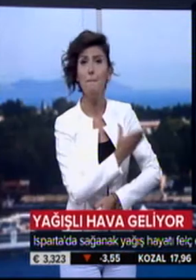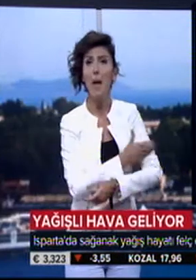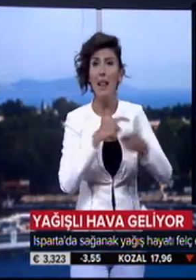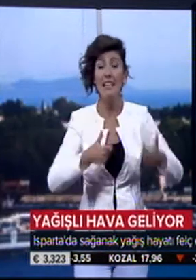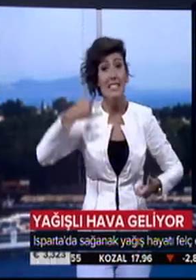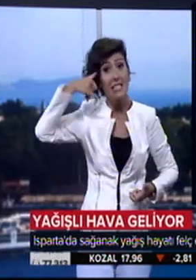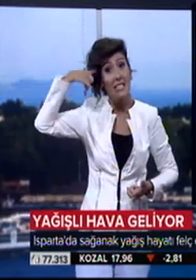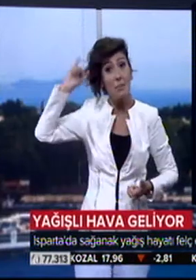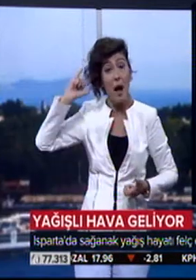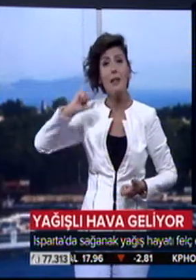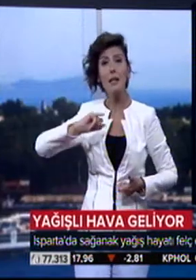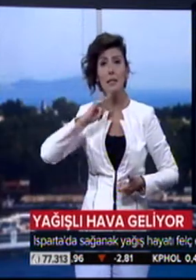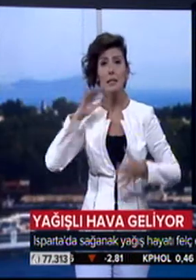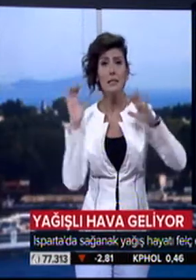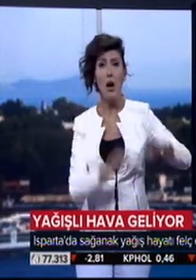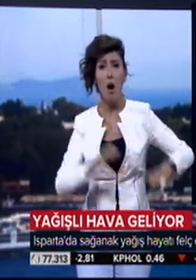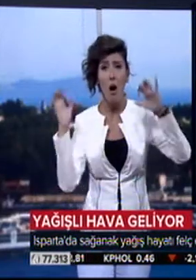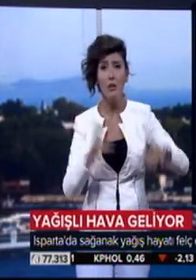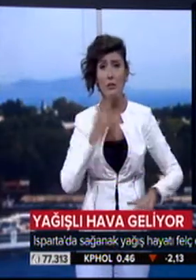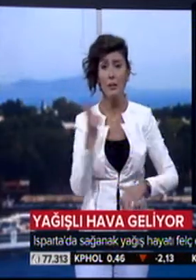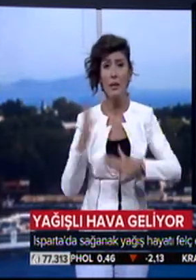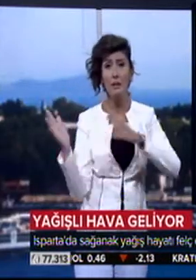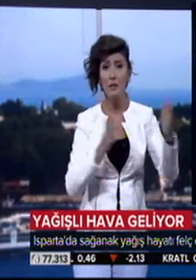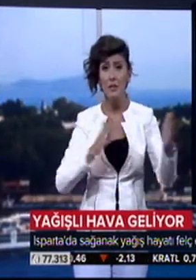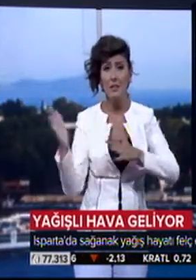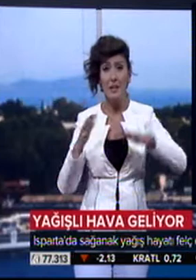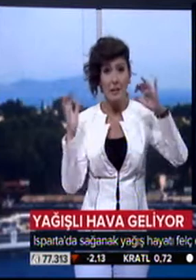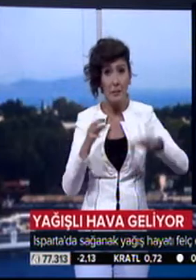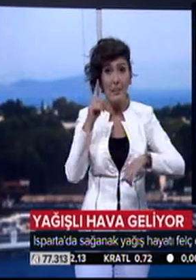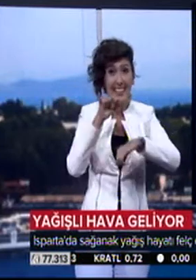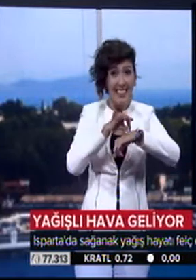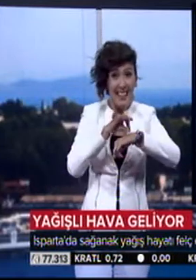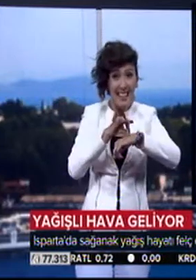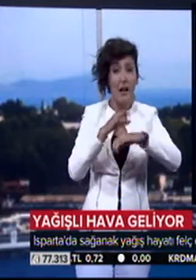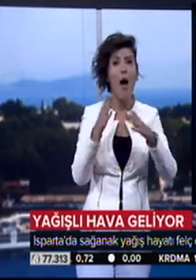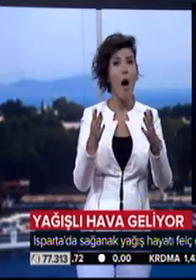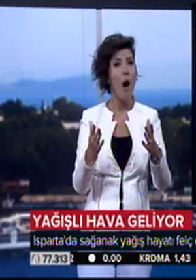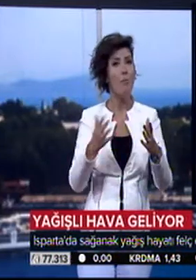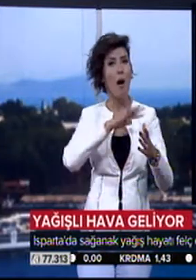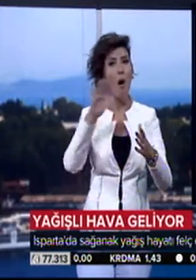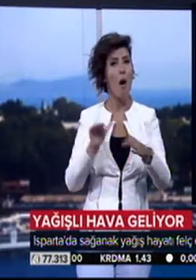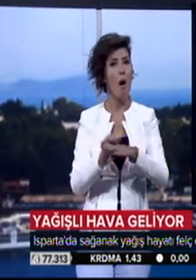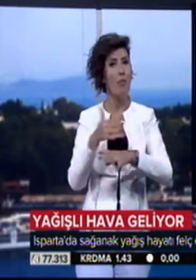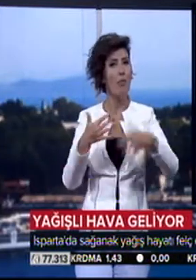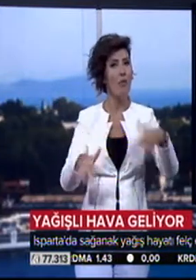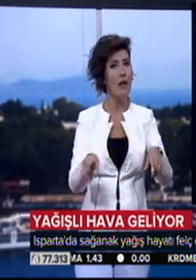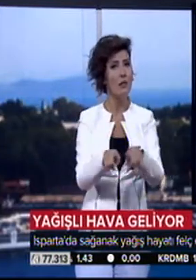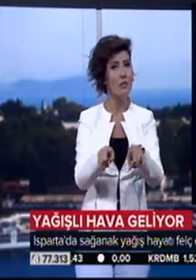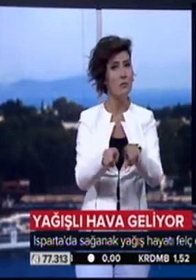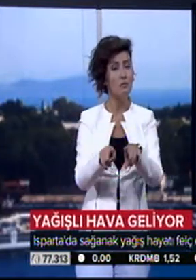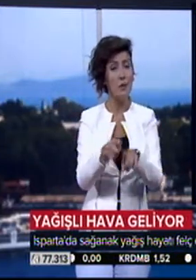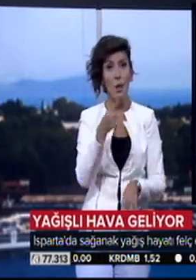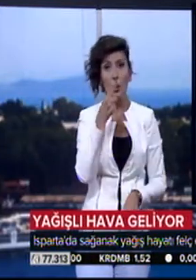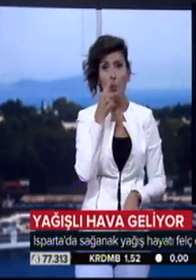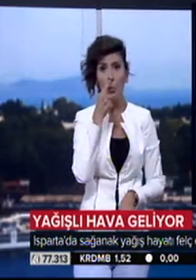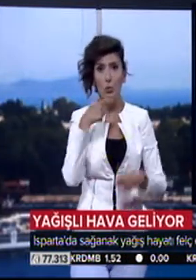Isparta'da ise sağnak yağış etkisini gösterdi. Fırtına ve yağış sadece bir dakika sürdü ama hayatı felç etti. Burdur Mehmet